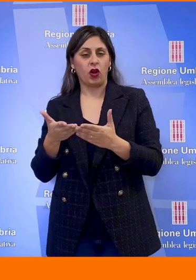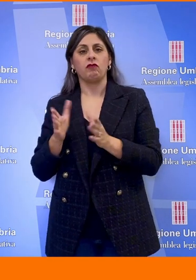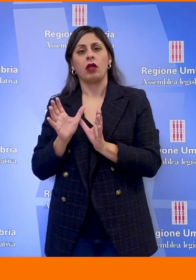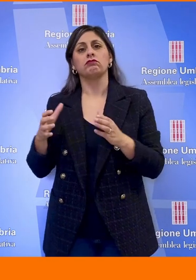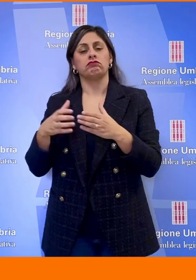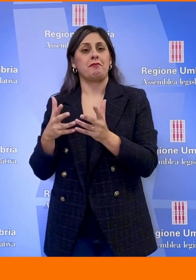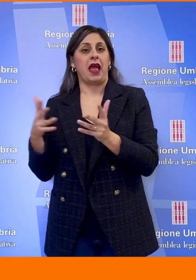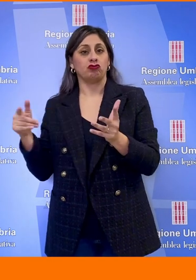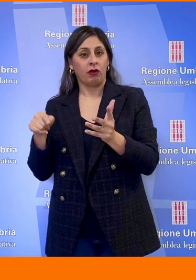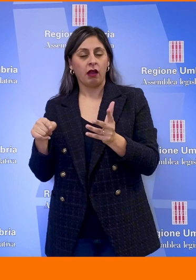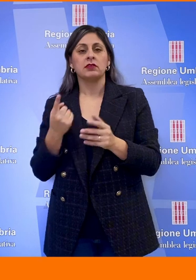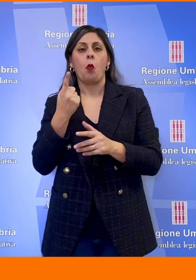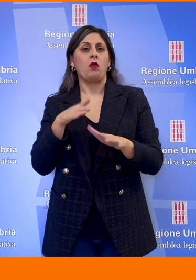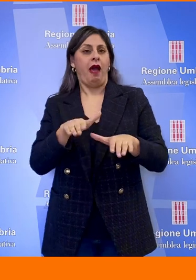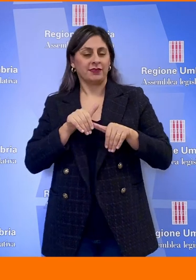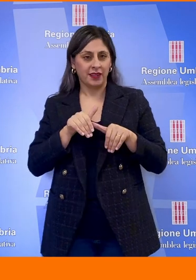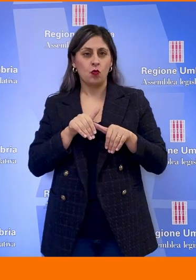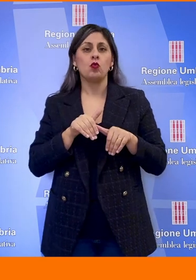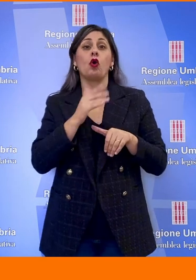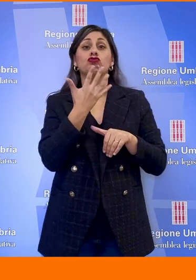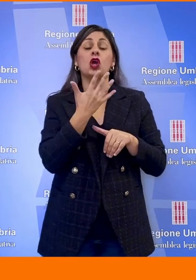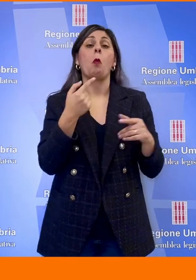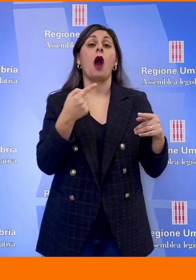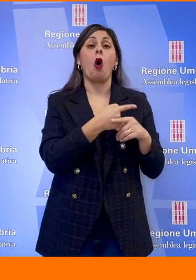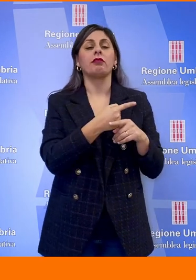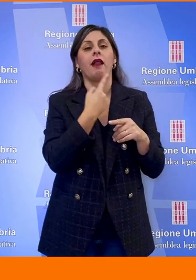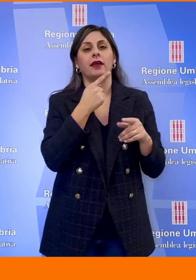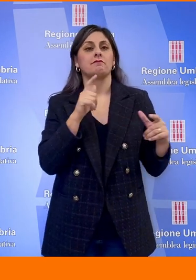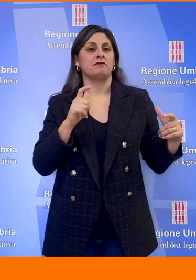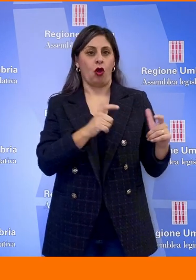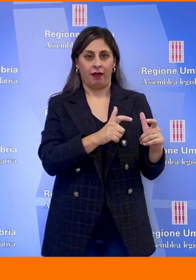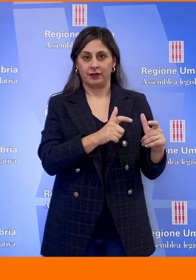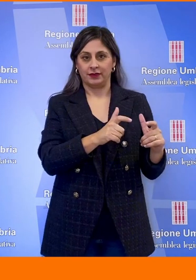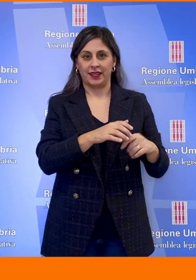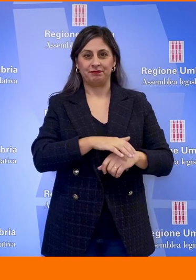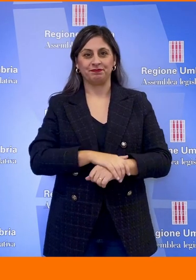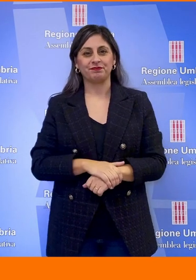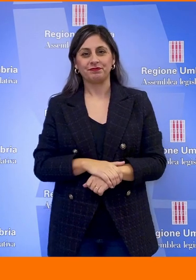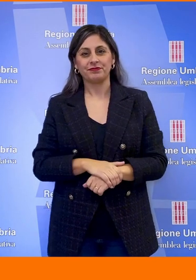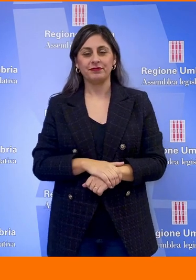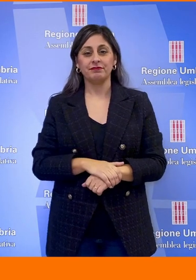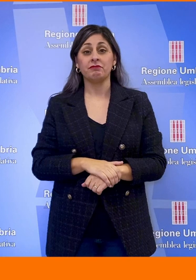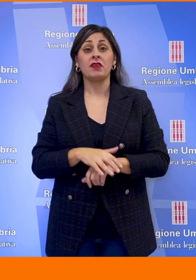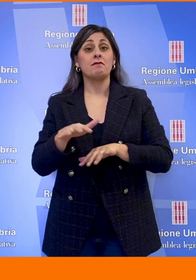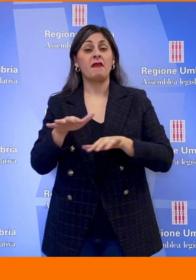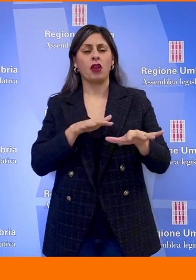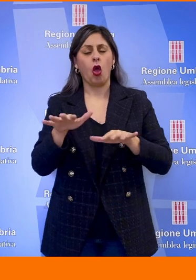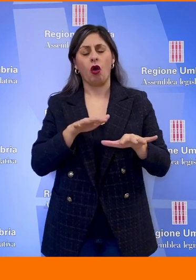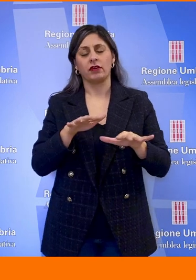maggioranza, una astensione e i 5 voti contrari da parte della minoranza. La manovra, pur in un contesto difficile